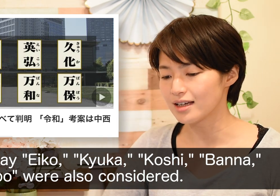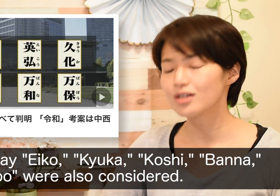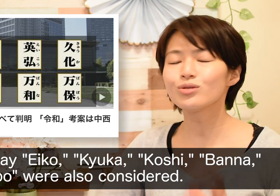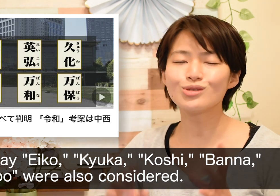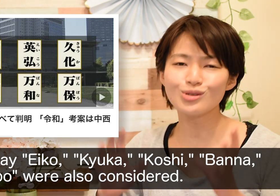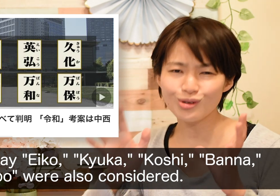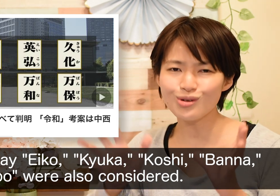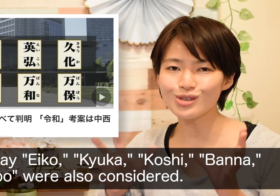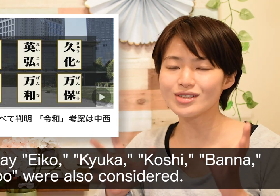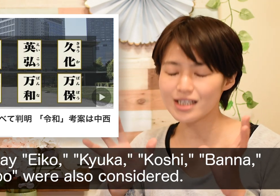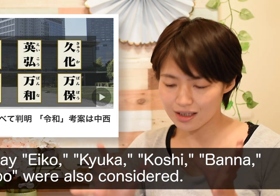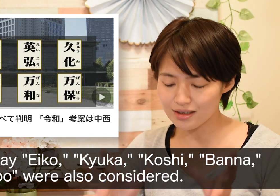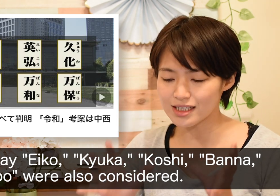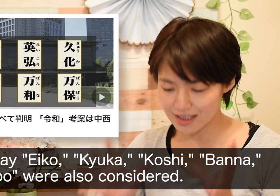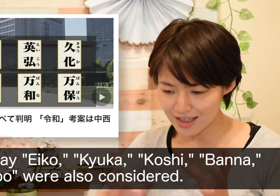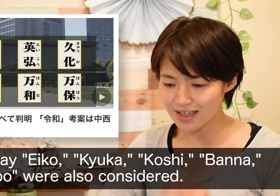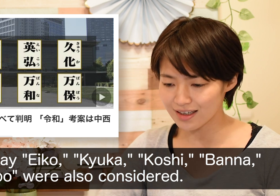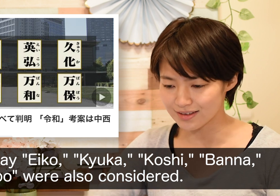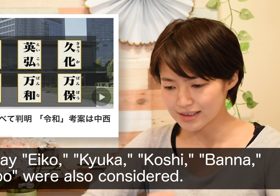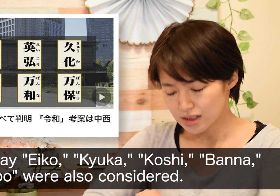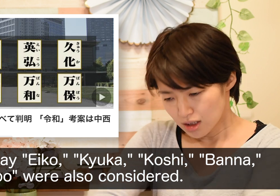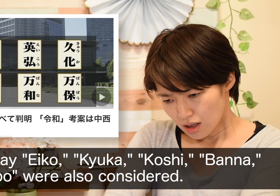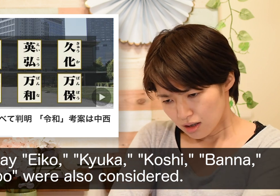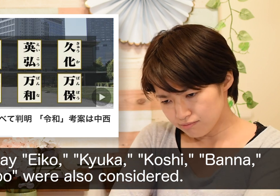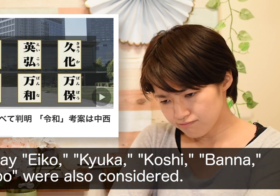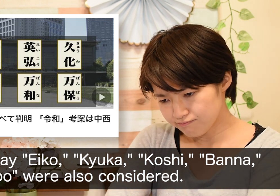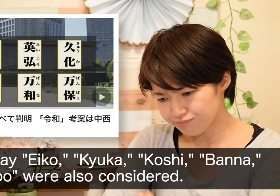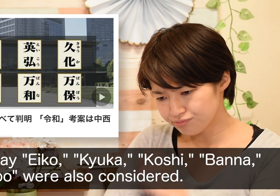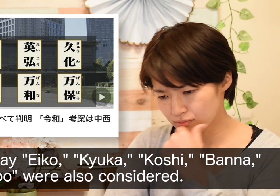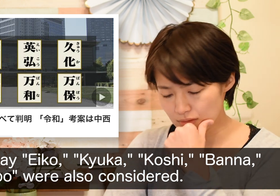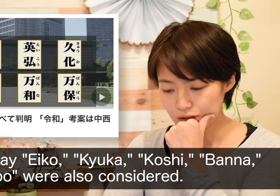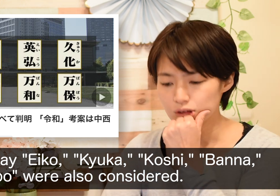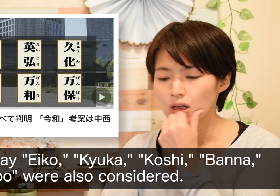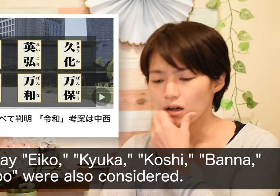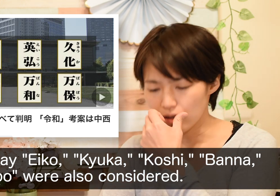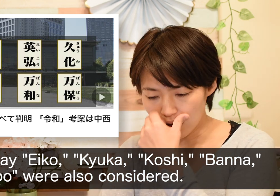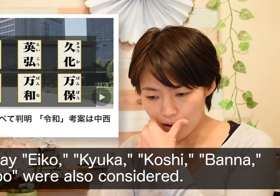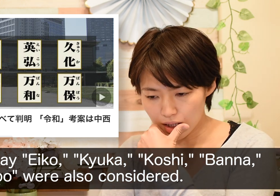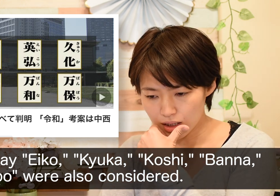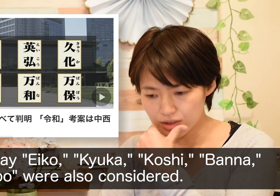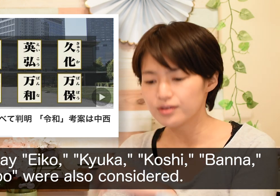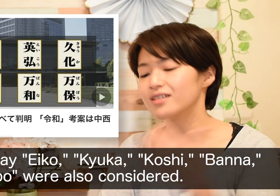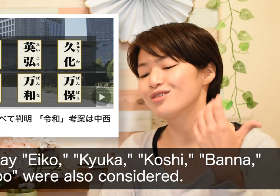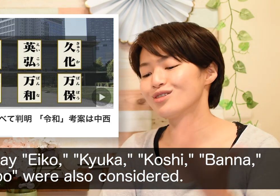本当に熟考する、じっくりしっかり考えるうーん、はぁーっていうね、こう、